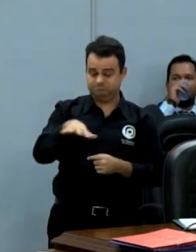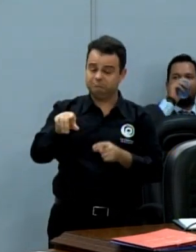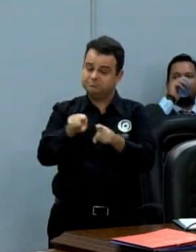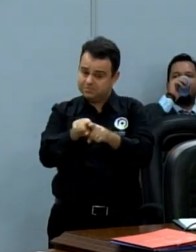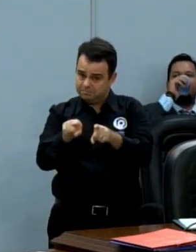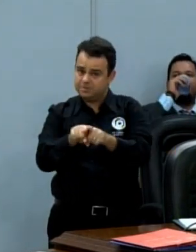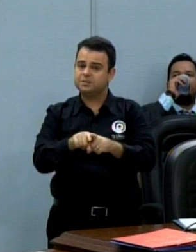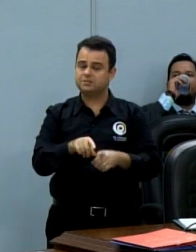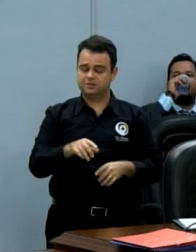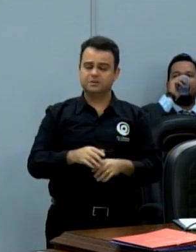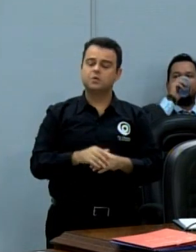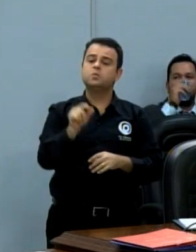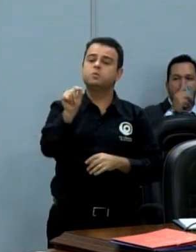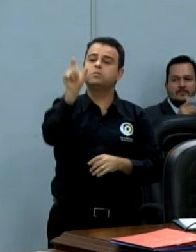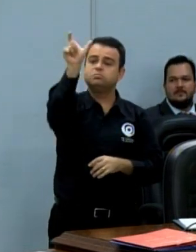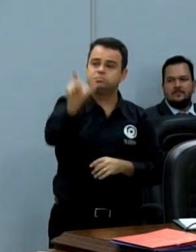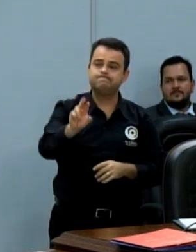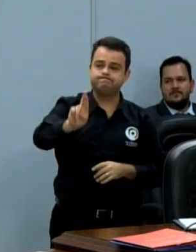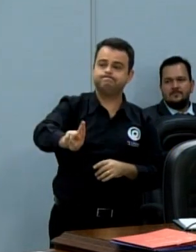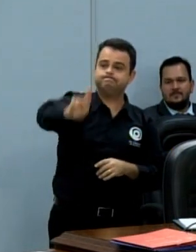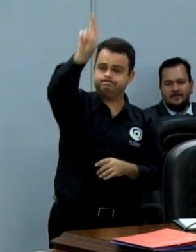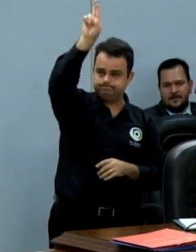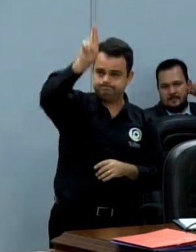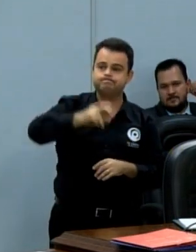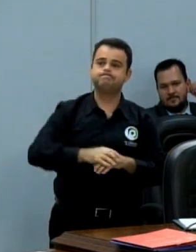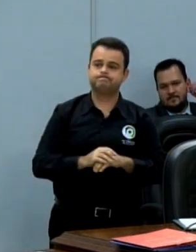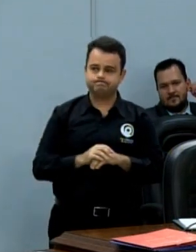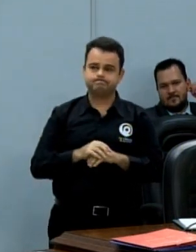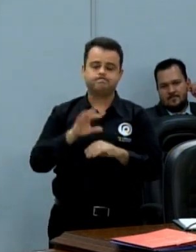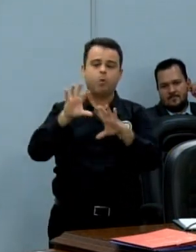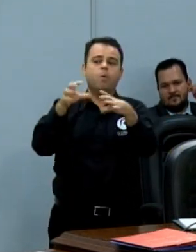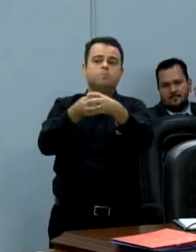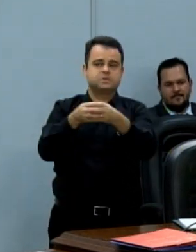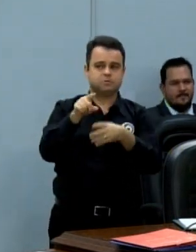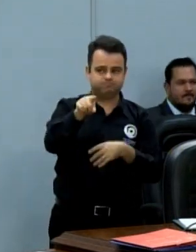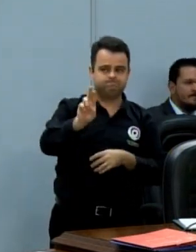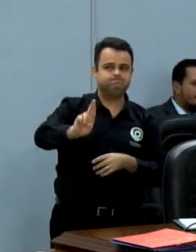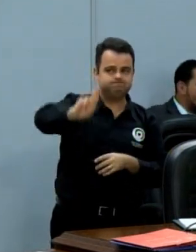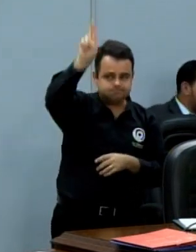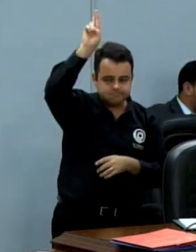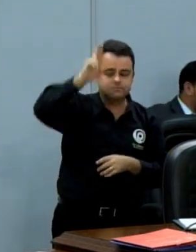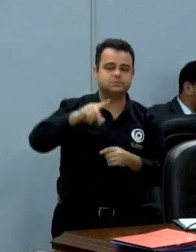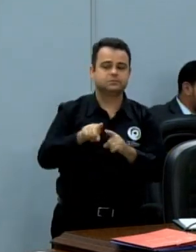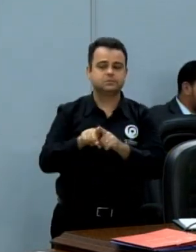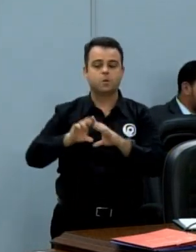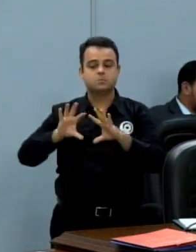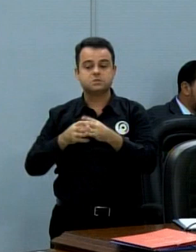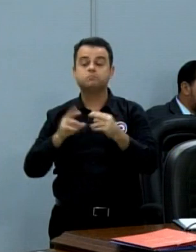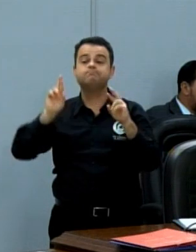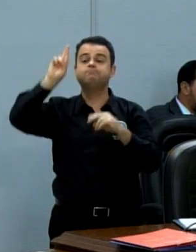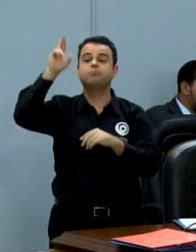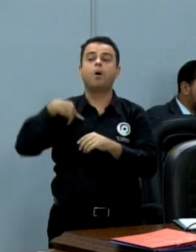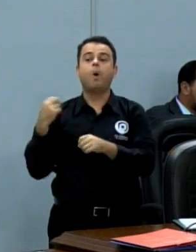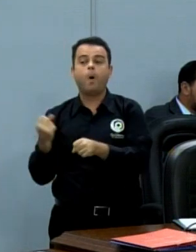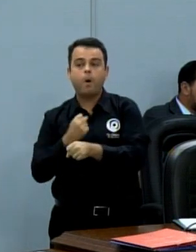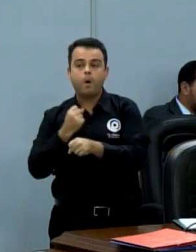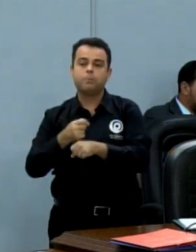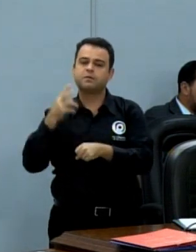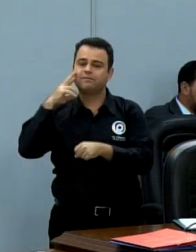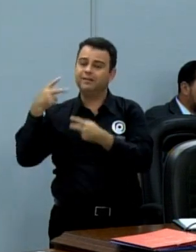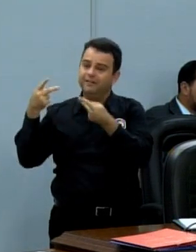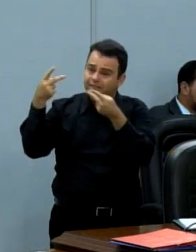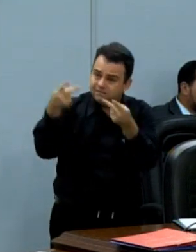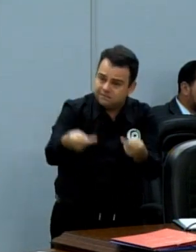vestoria viadutos, passarelas, através da comissão de obra, fiquei sabendo desse serviço, para eles darem uma olhada com urgência, que estão